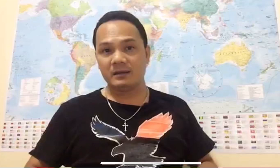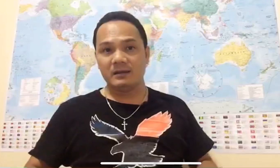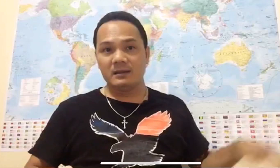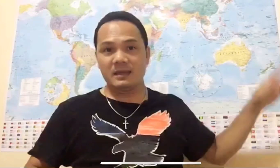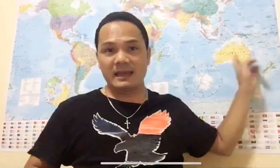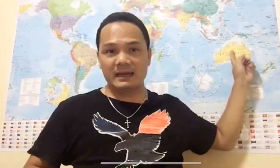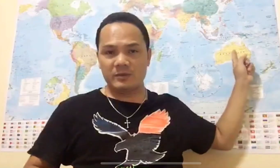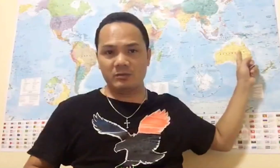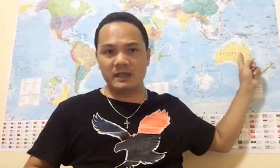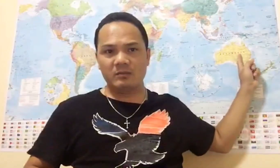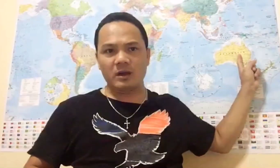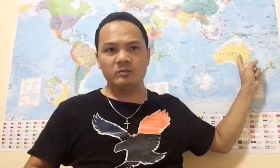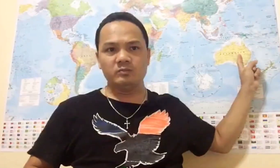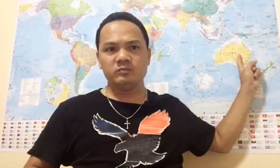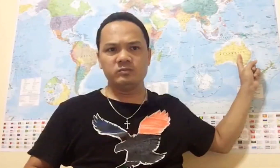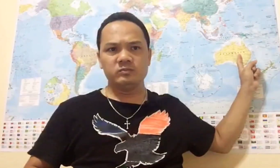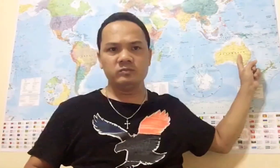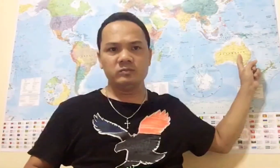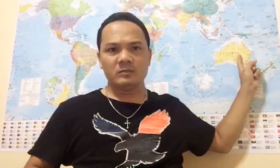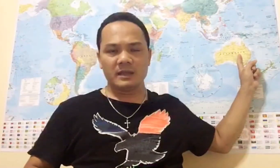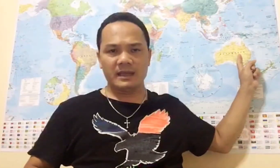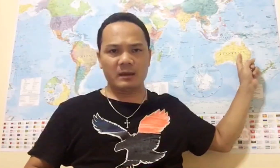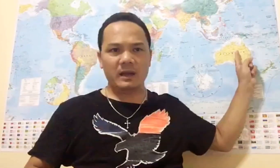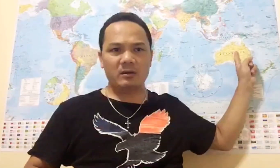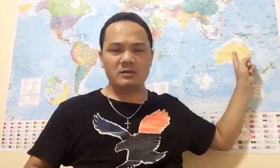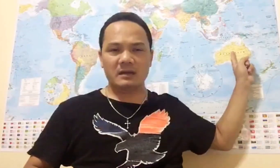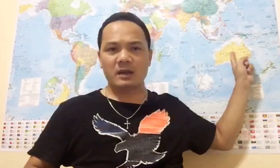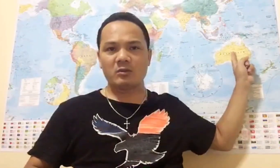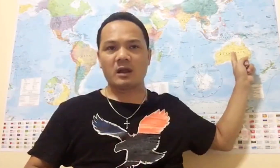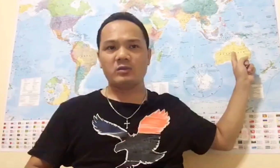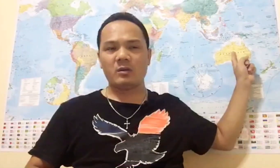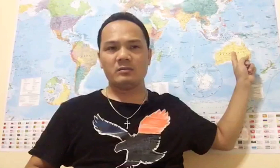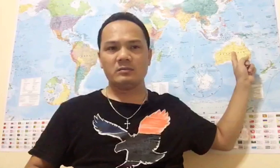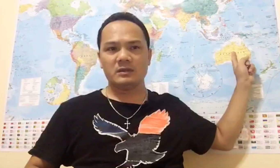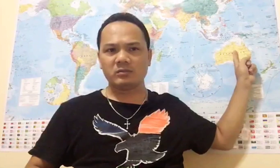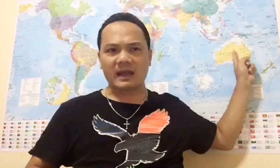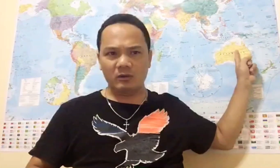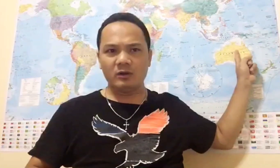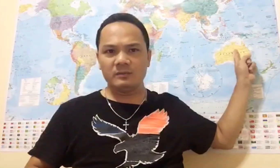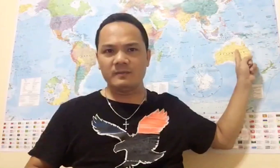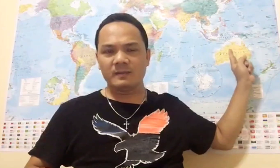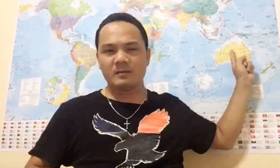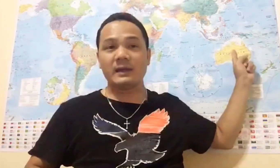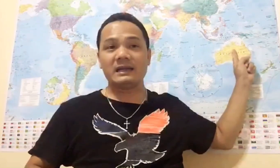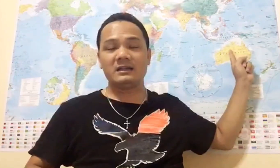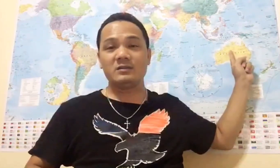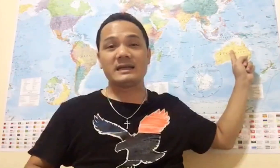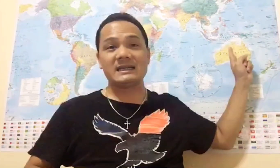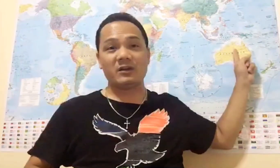Việt Giang nằm dụng đây nhớt không? Việt Giang khoác áo đấu tranh khoác chống tọng nhớt không? Chống tàu luôn! Một lát nữa chúng ta sẽ nói